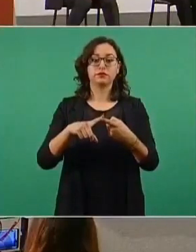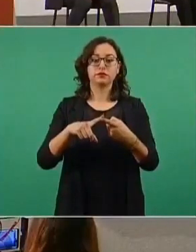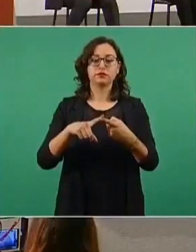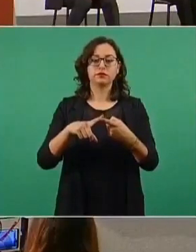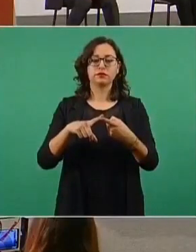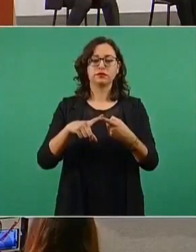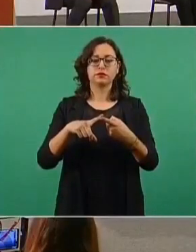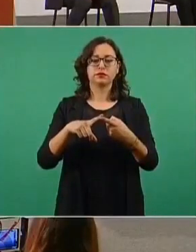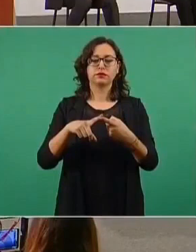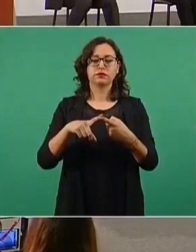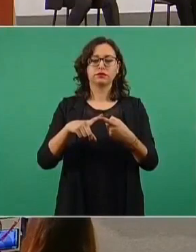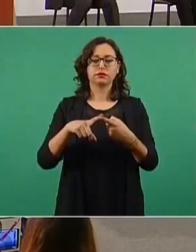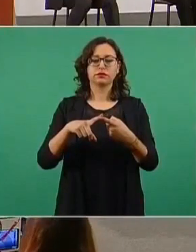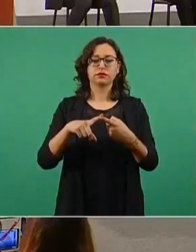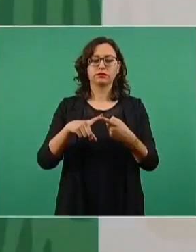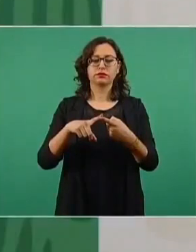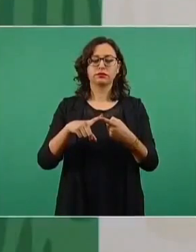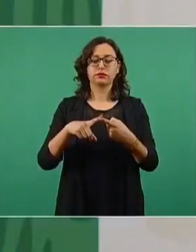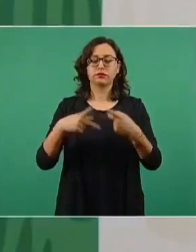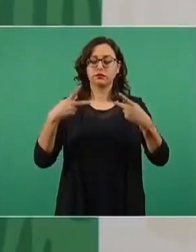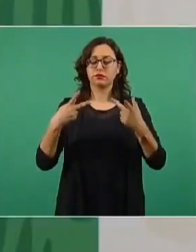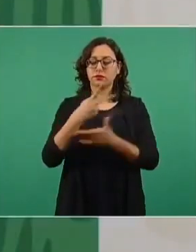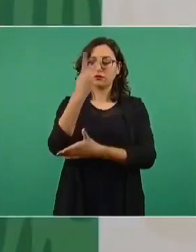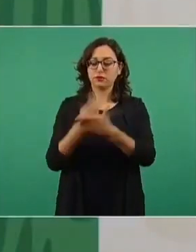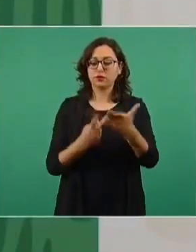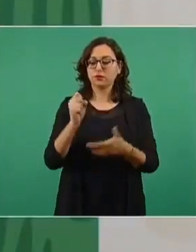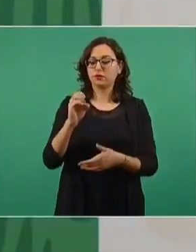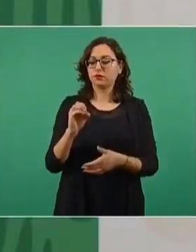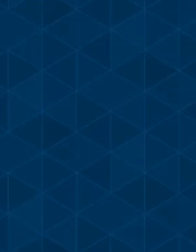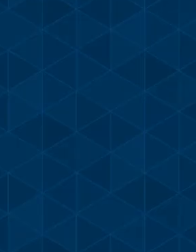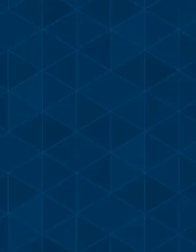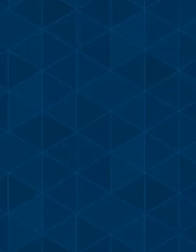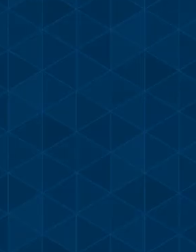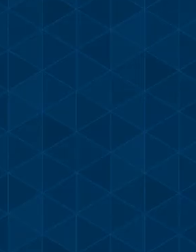las que ahora dependen de las negociaciones que pueda lograr Morena para llevarlas a cabo.